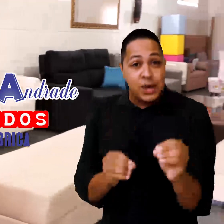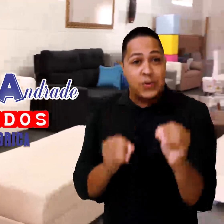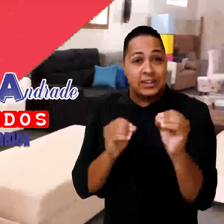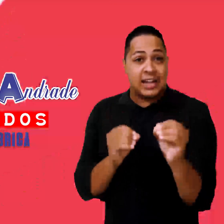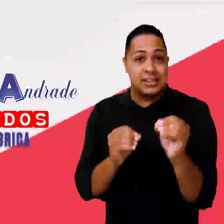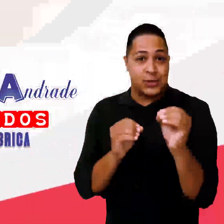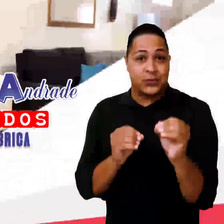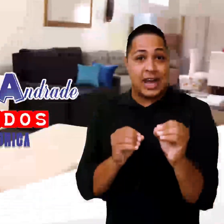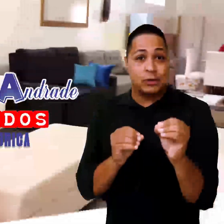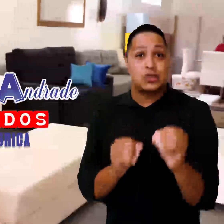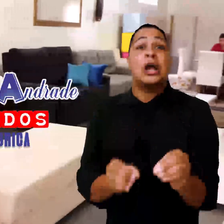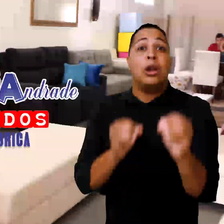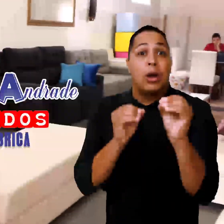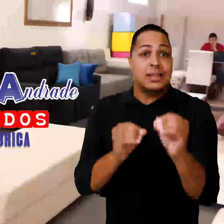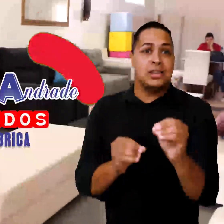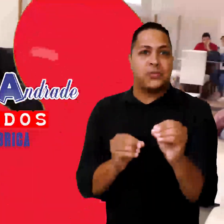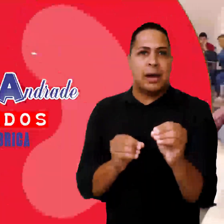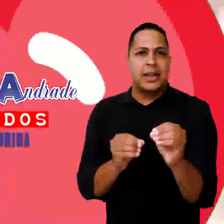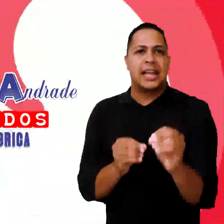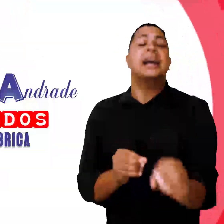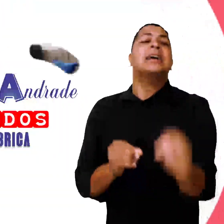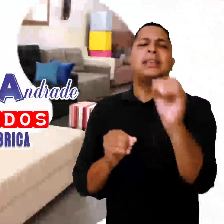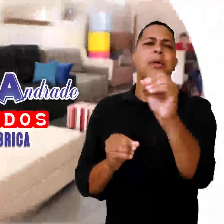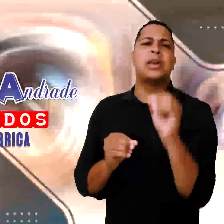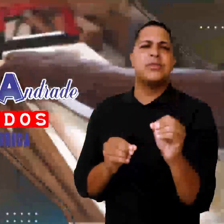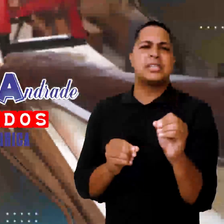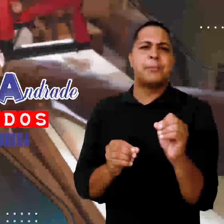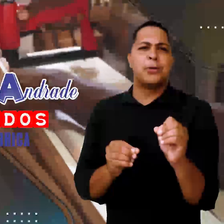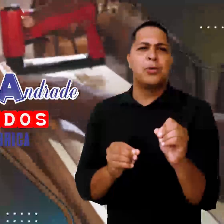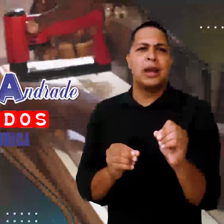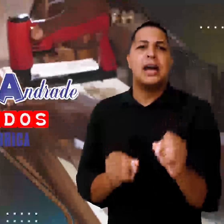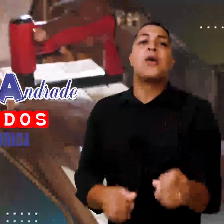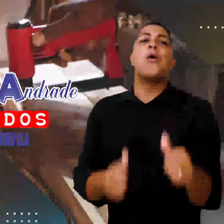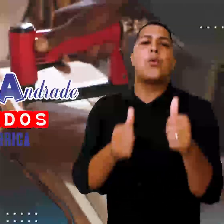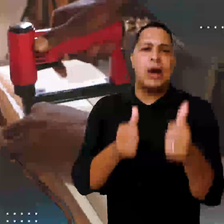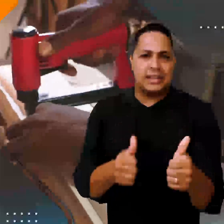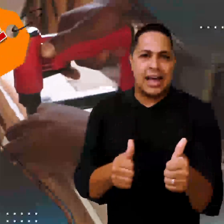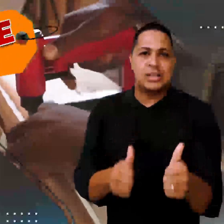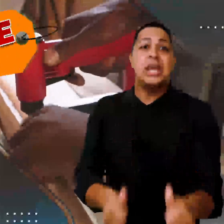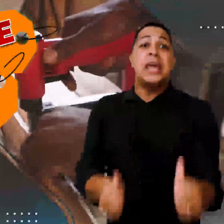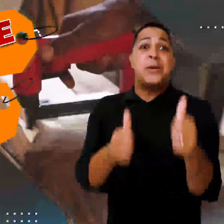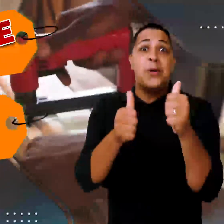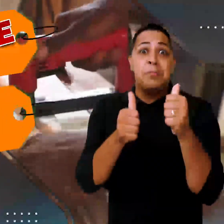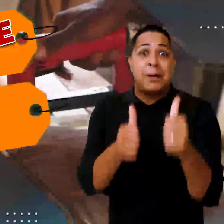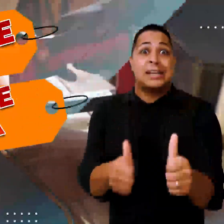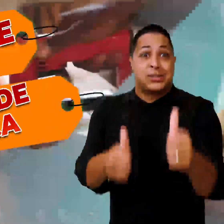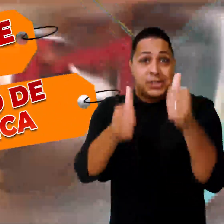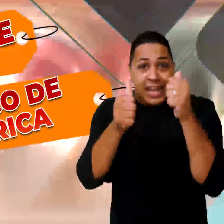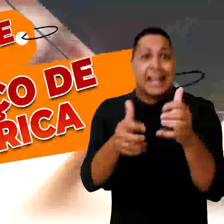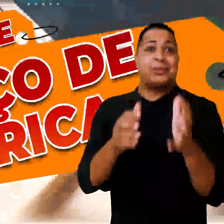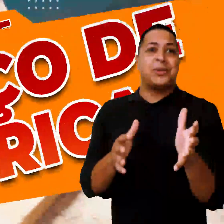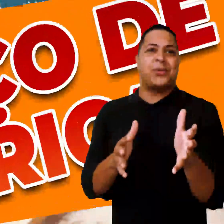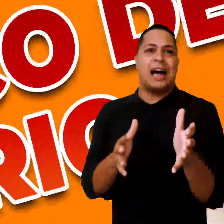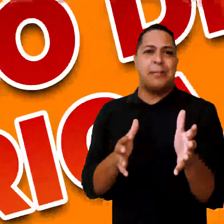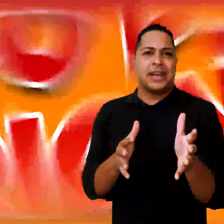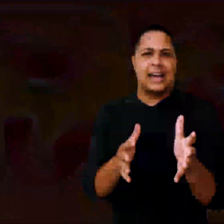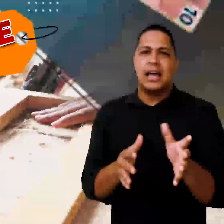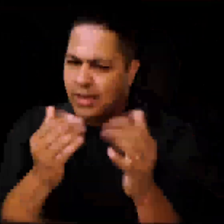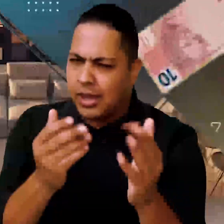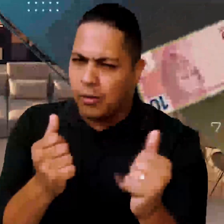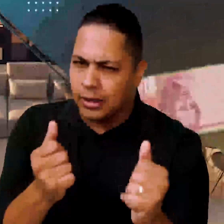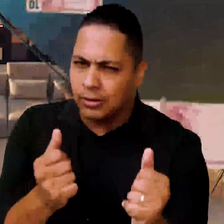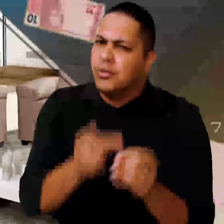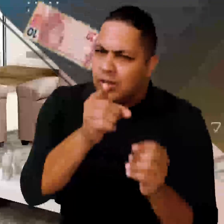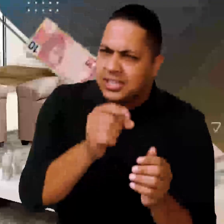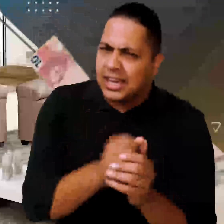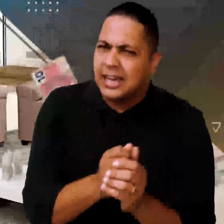A Silva Andrade Estofados, loja de fábrica, tem o que você procura com qualidade e com preço direto de fábrica.